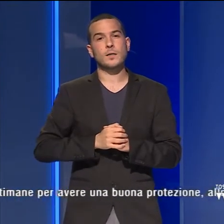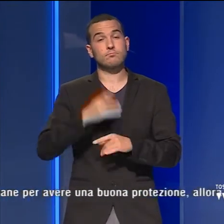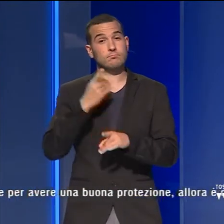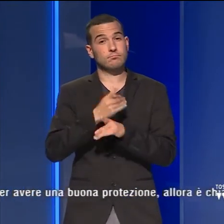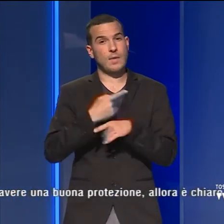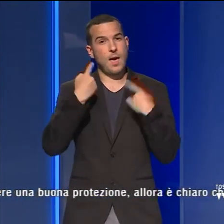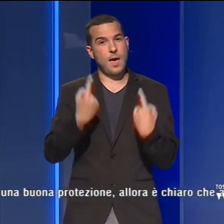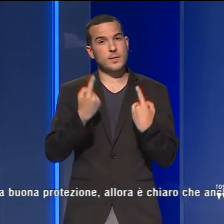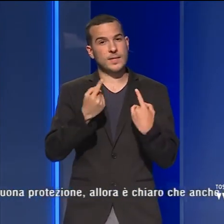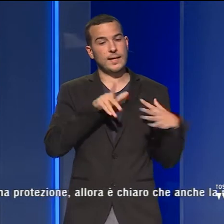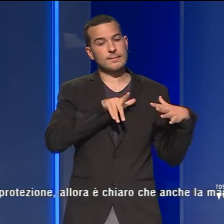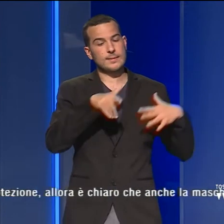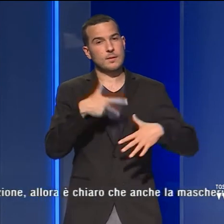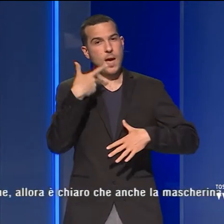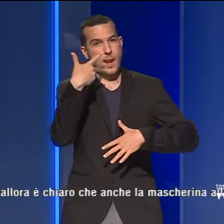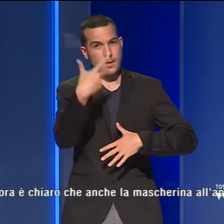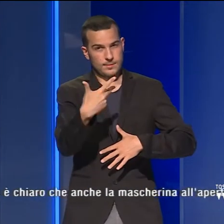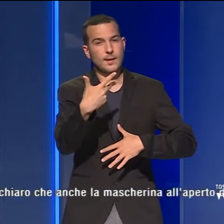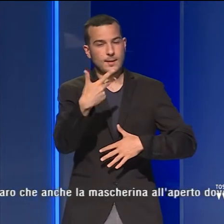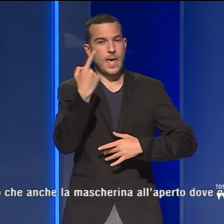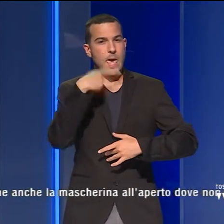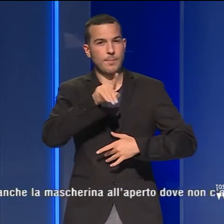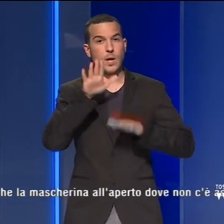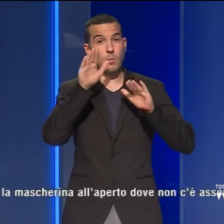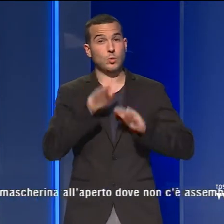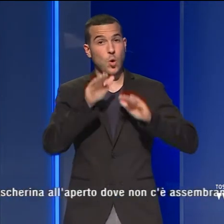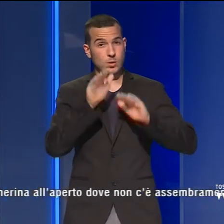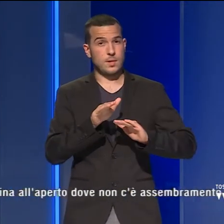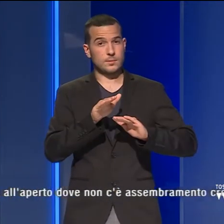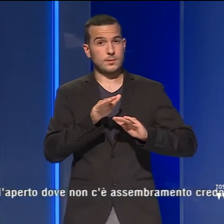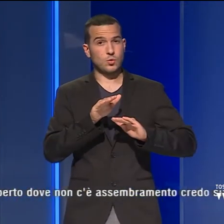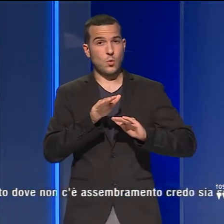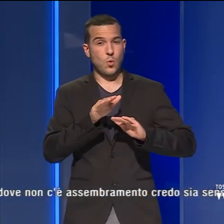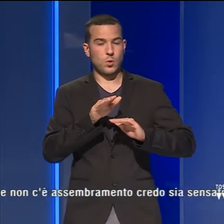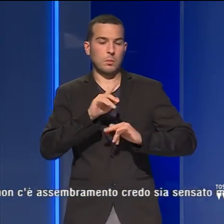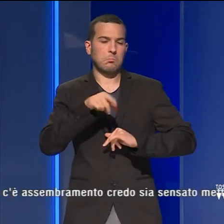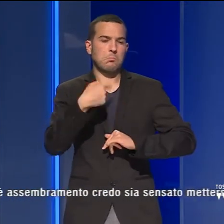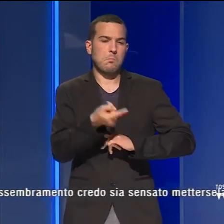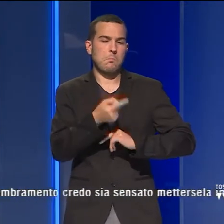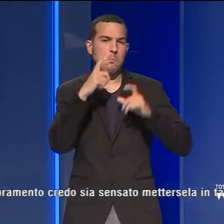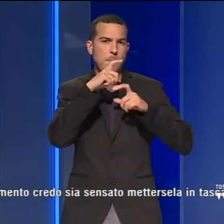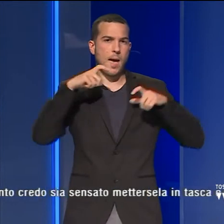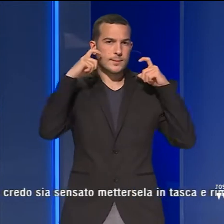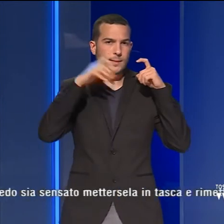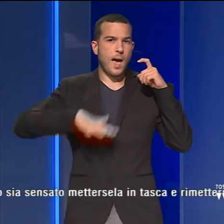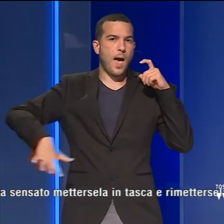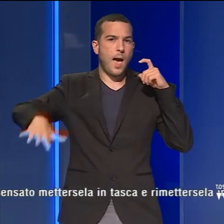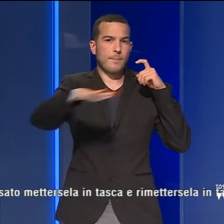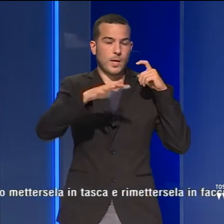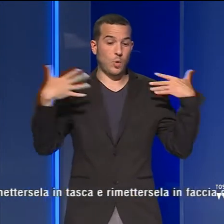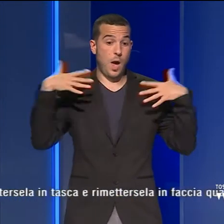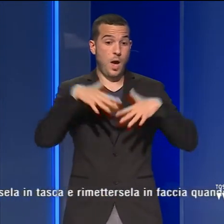settimane per avere una buona protezione. Allora è chiaro che anche la mascherina all'aperto, dove non c'è